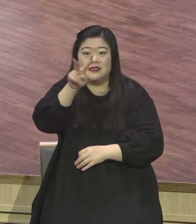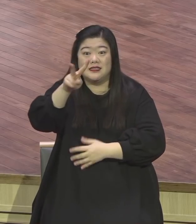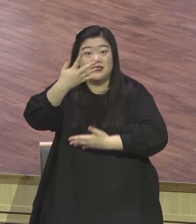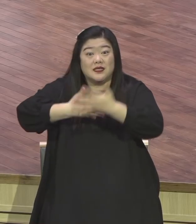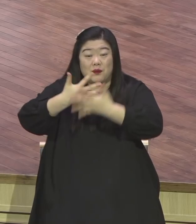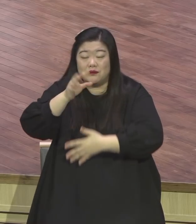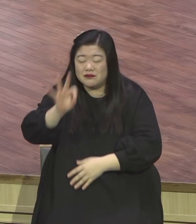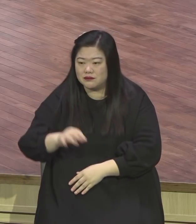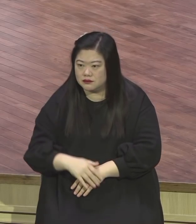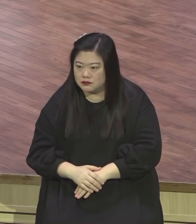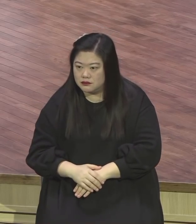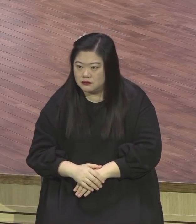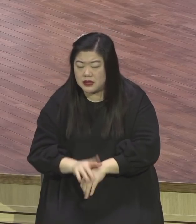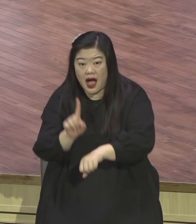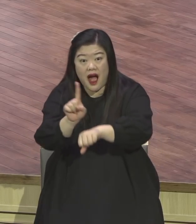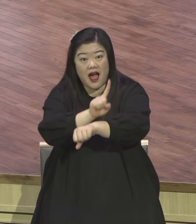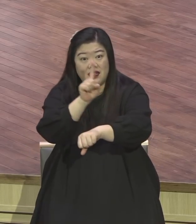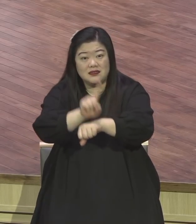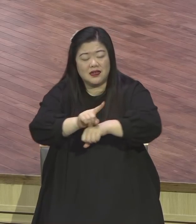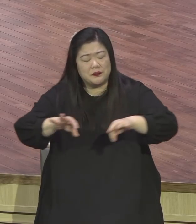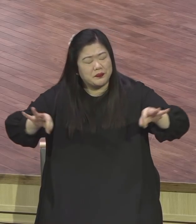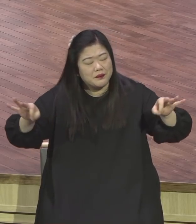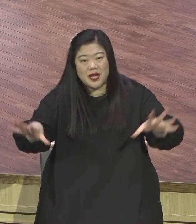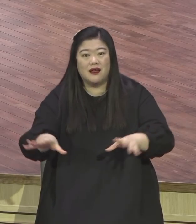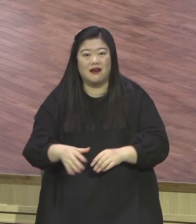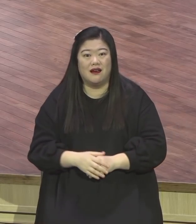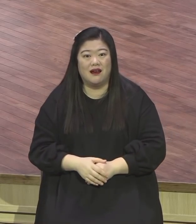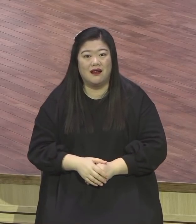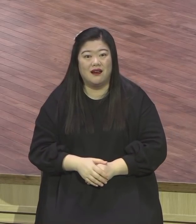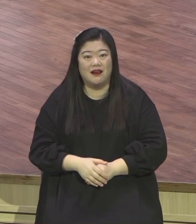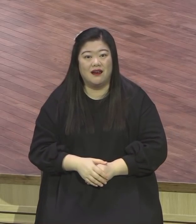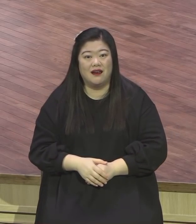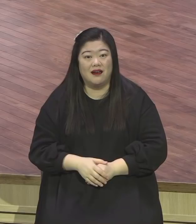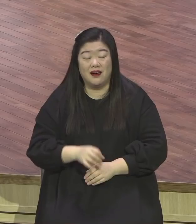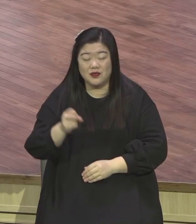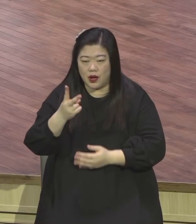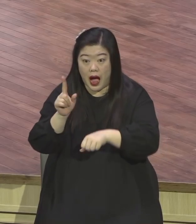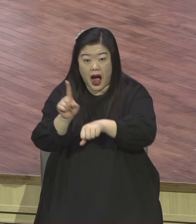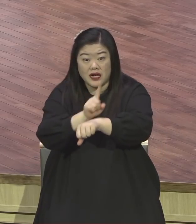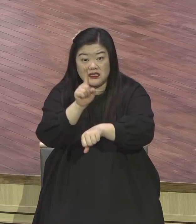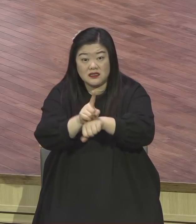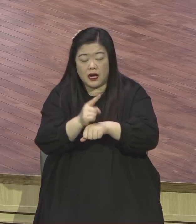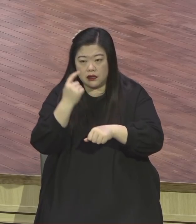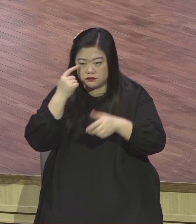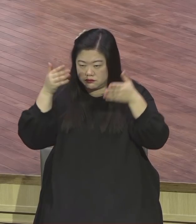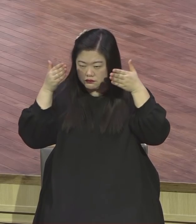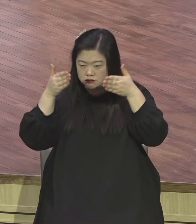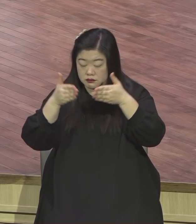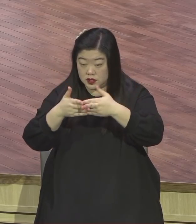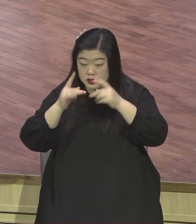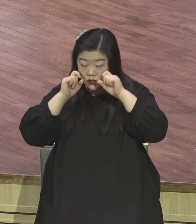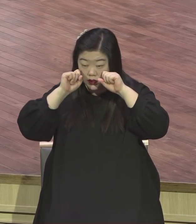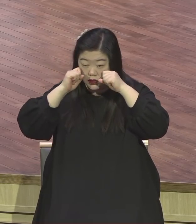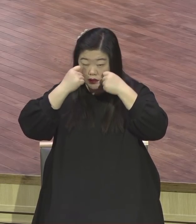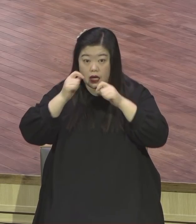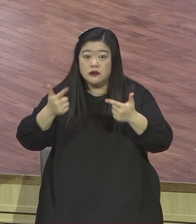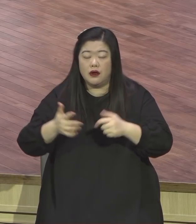집중하면요. 여러분 피곤하지도 않아요. 집중이라는 게 참 무섭습니다. 저가요. 넓게. 지하 3층에 차를 대고